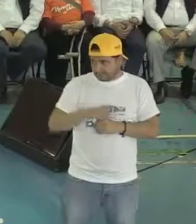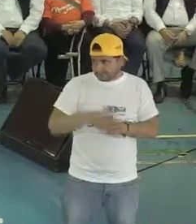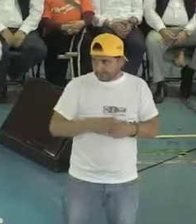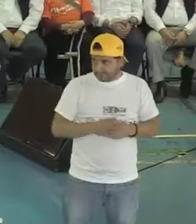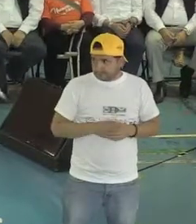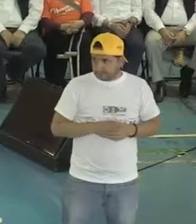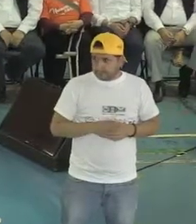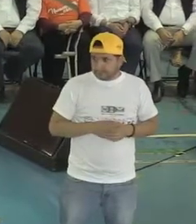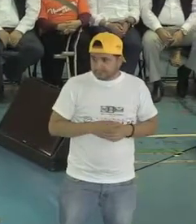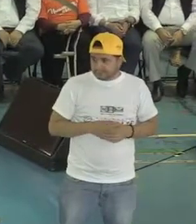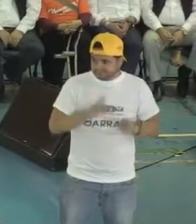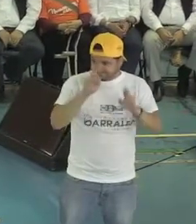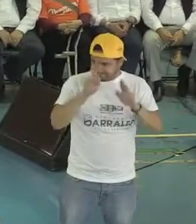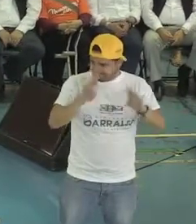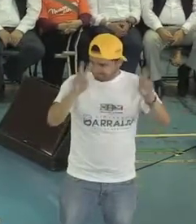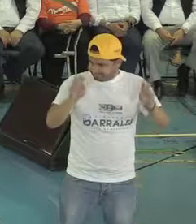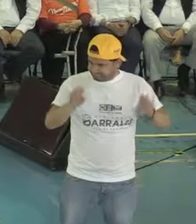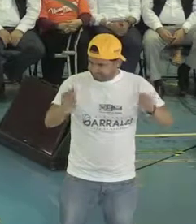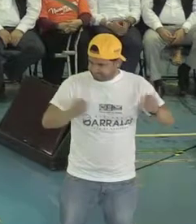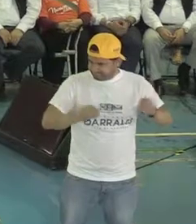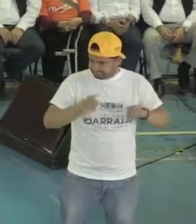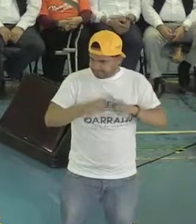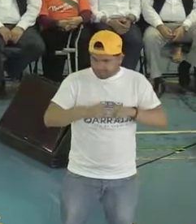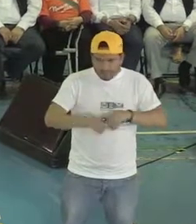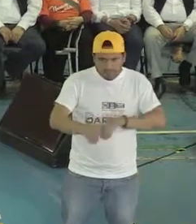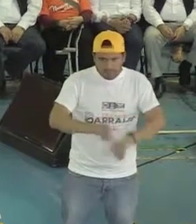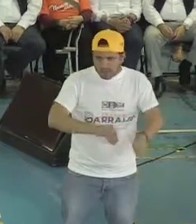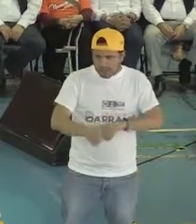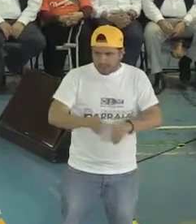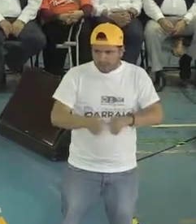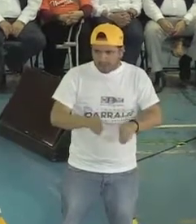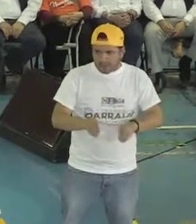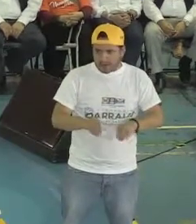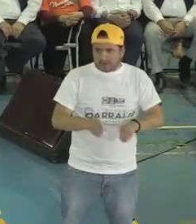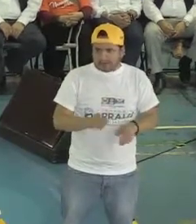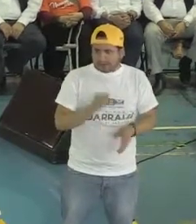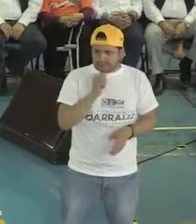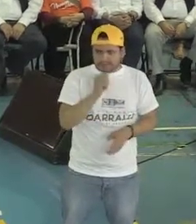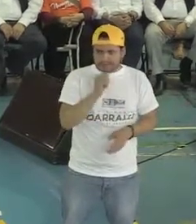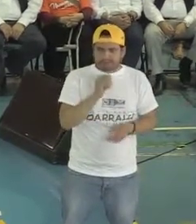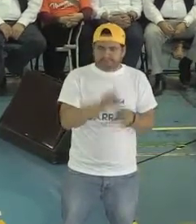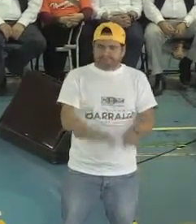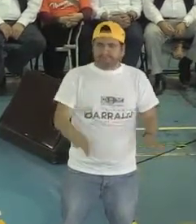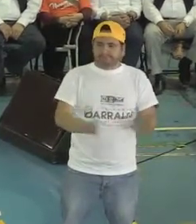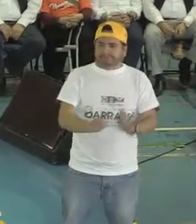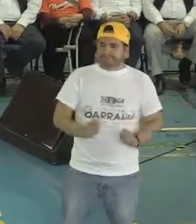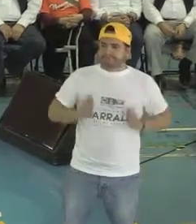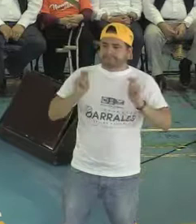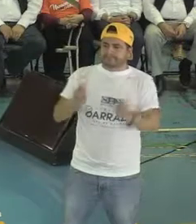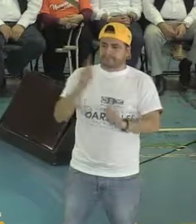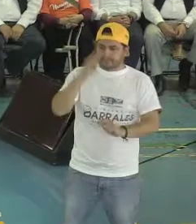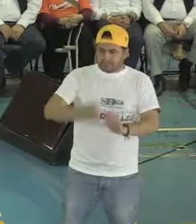Respecto al tema de la movilidad, ya lo comentaban hace un momento, es muy importante darles condiciones para que